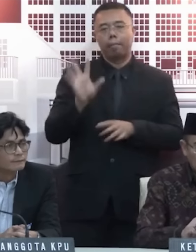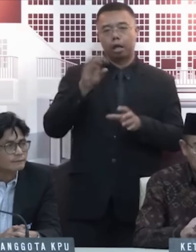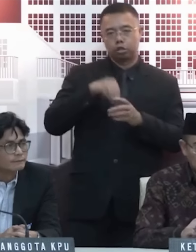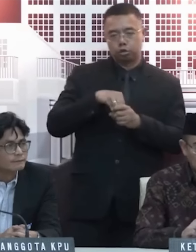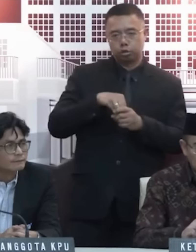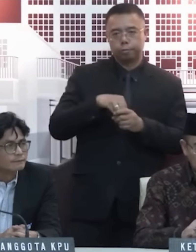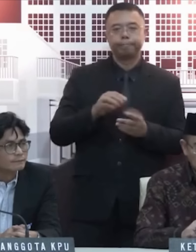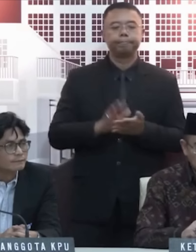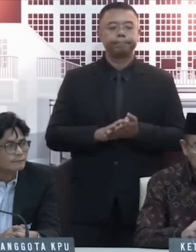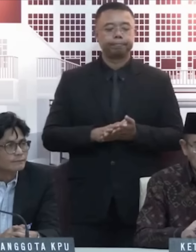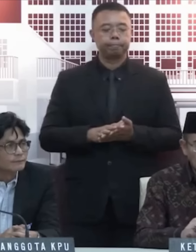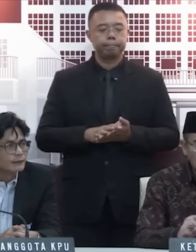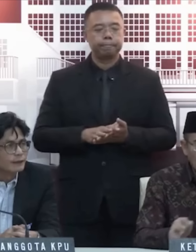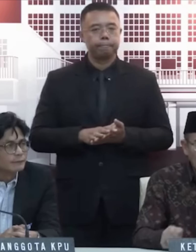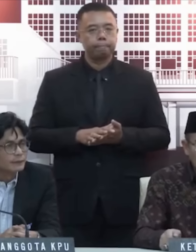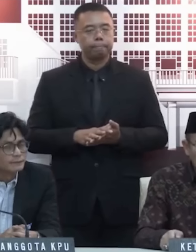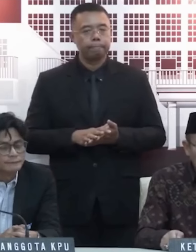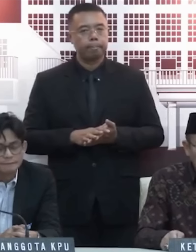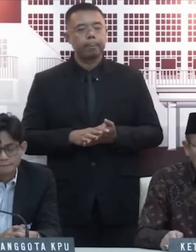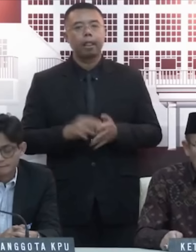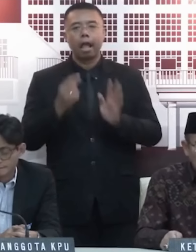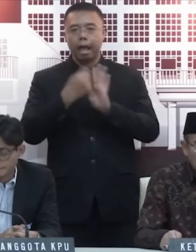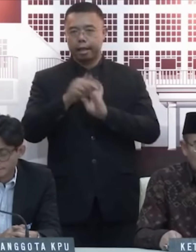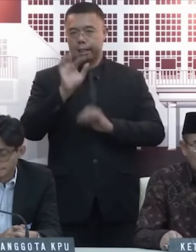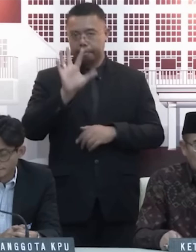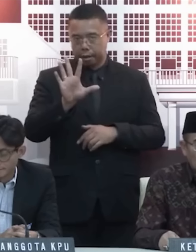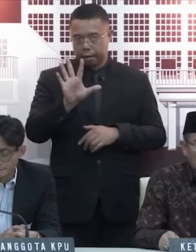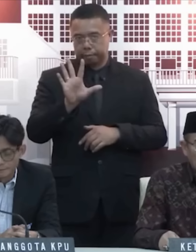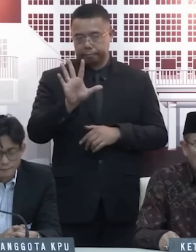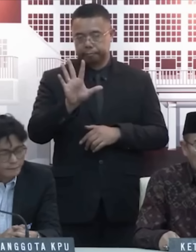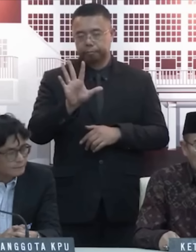Kemudian, ayat 5-nya,